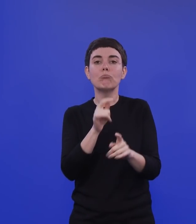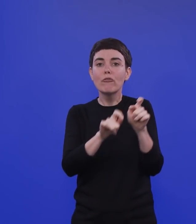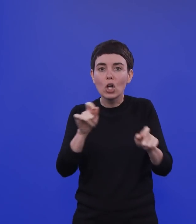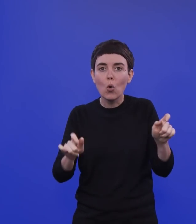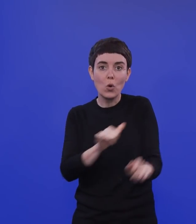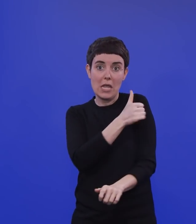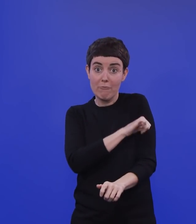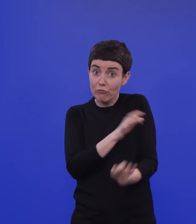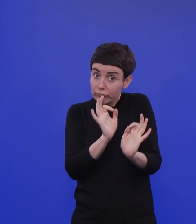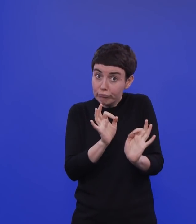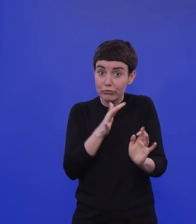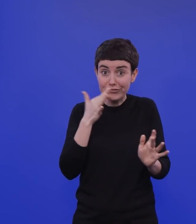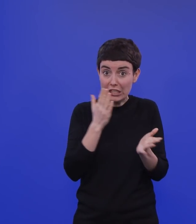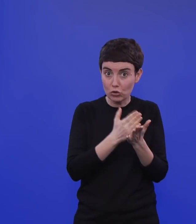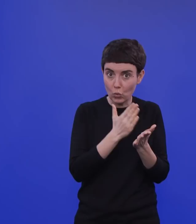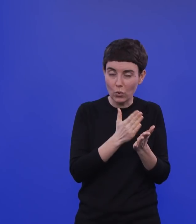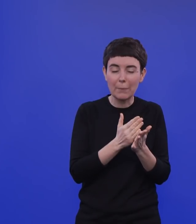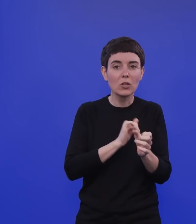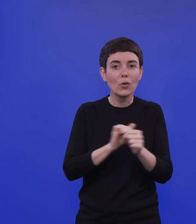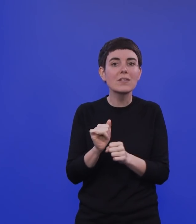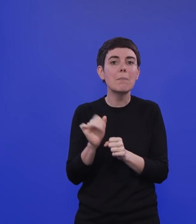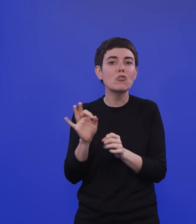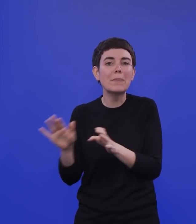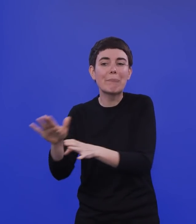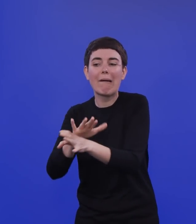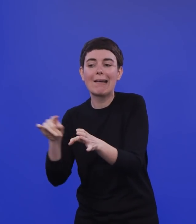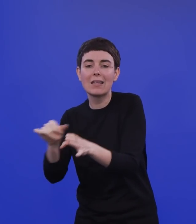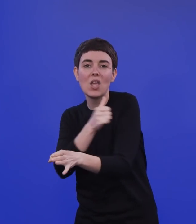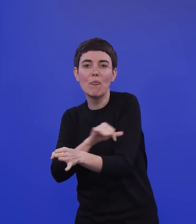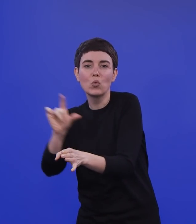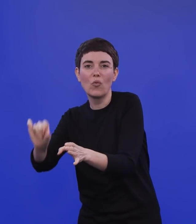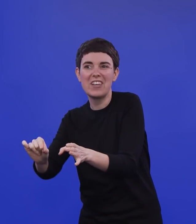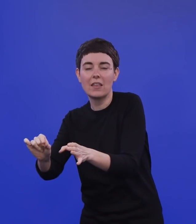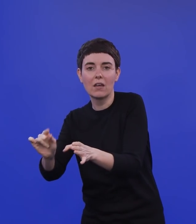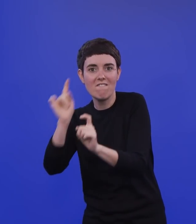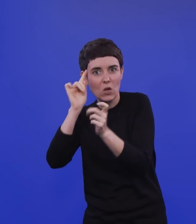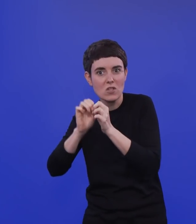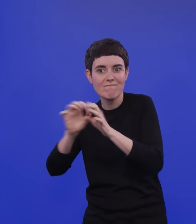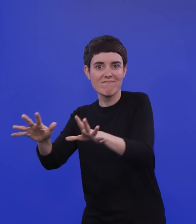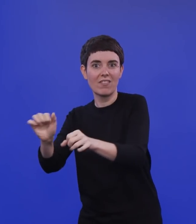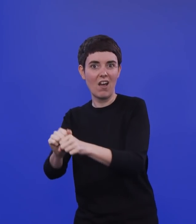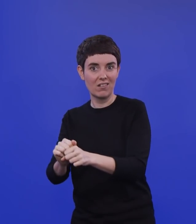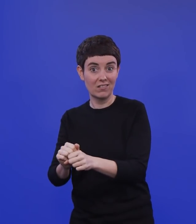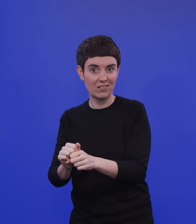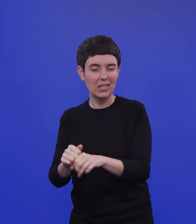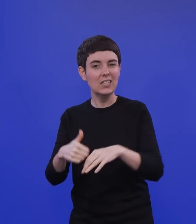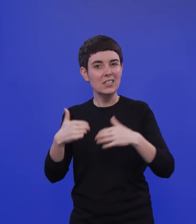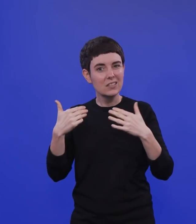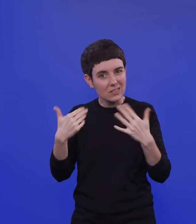und wo dann wieder das Virus auch hochkocht. Das ist auch ein Teil dieses Phänomens der Bevölkerungsimmunität. Wir sehen das